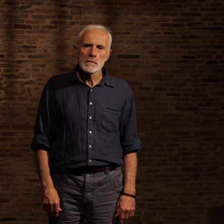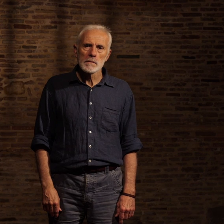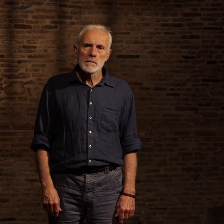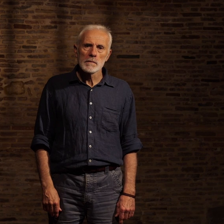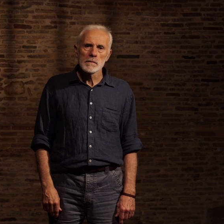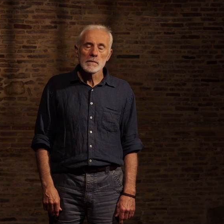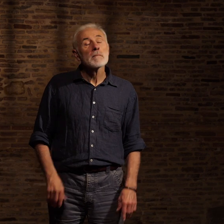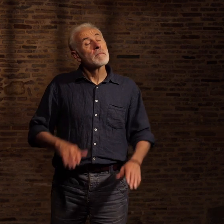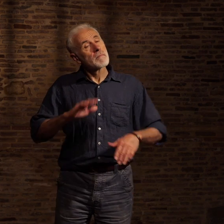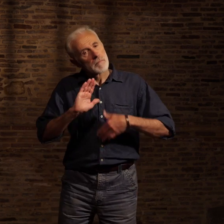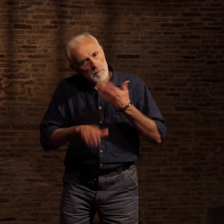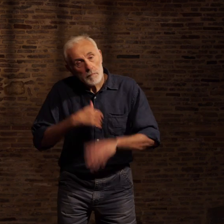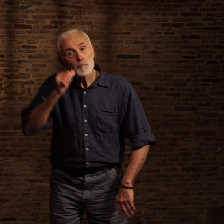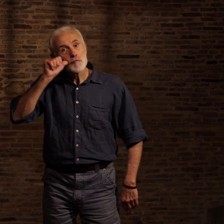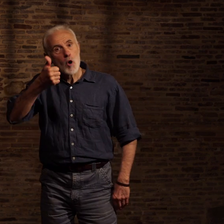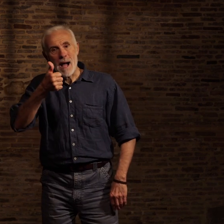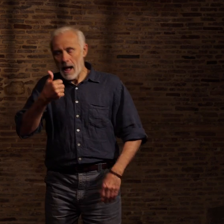Le lendemain, j'ai reçu l'ordre de me présenter au gymnase.